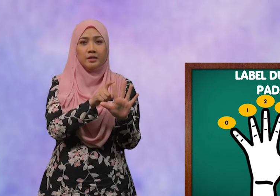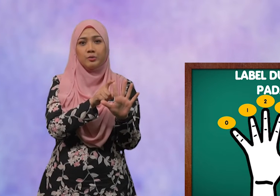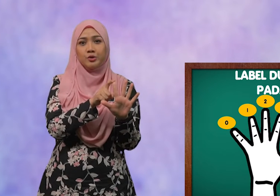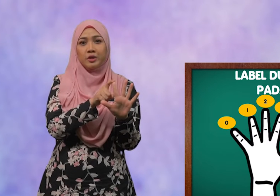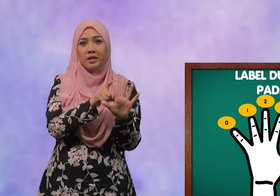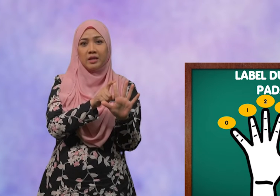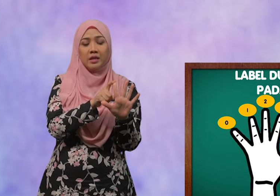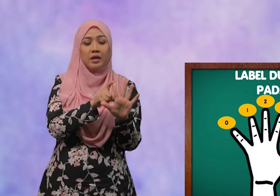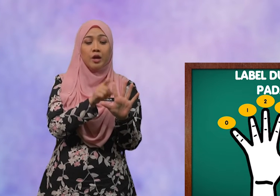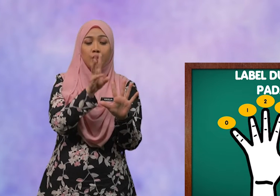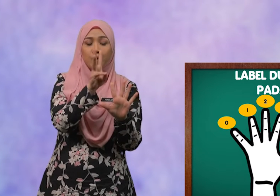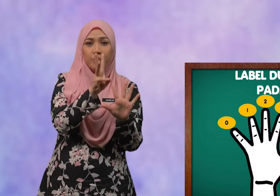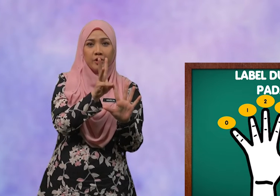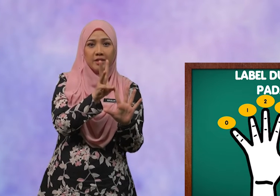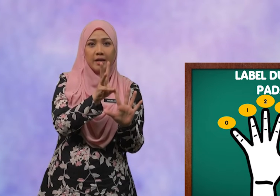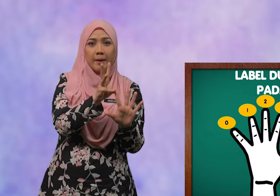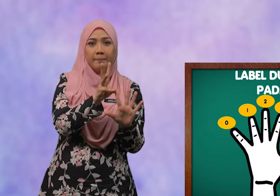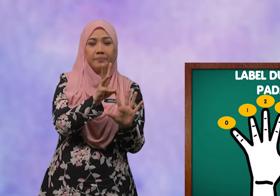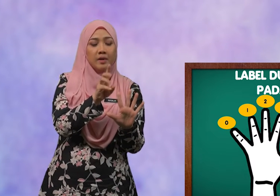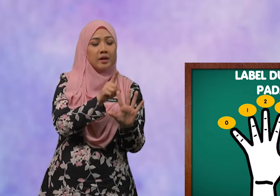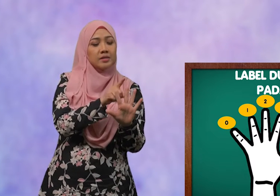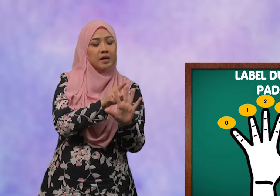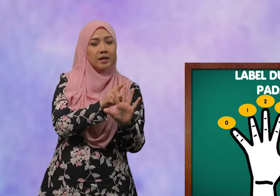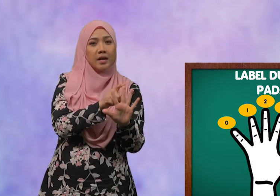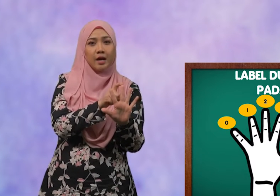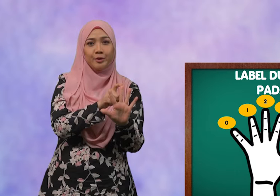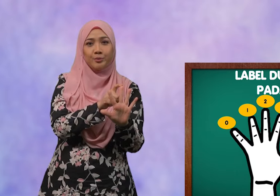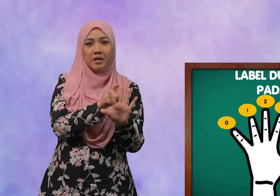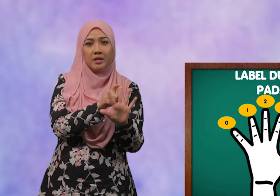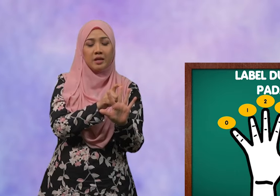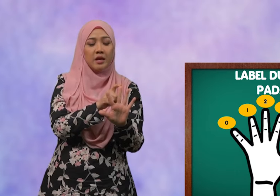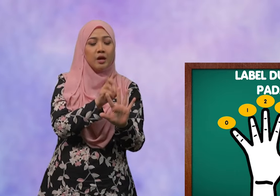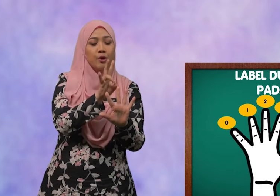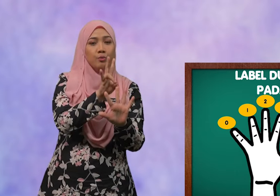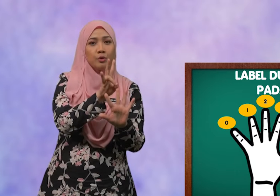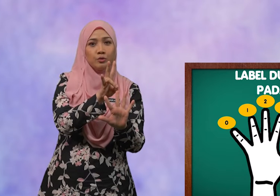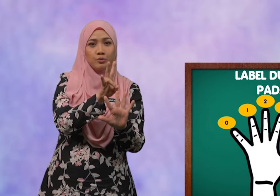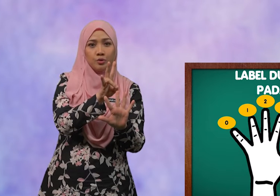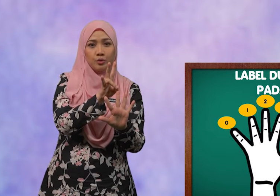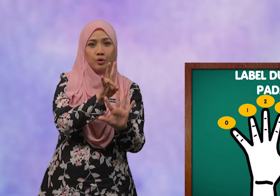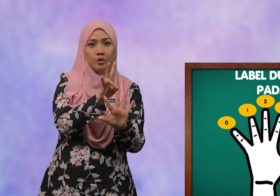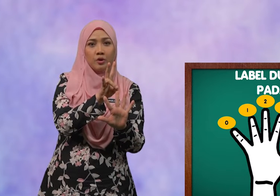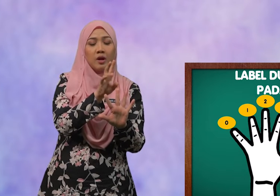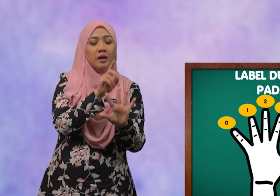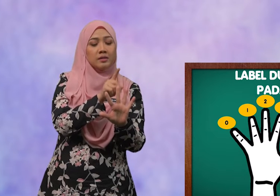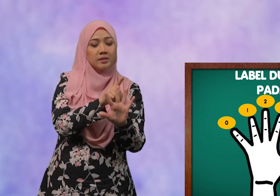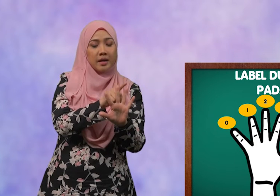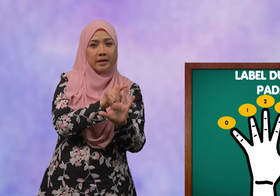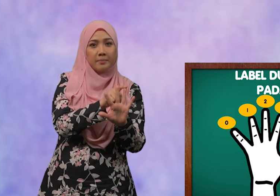terlunjuk kiri Nombor 6 Jari hantu kiri Nombor 7 Jari